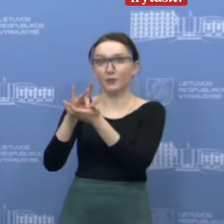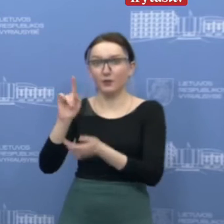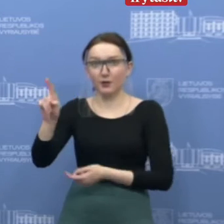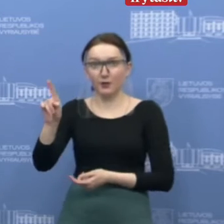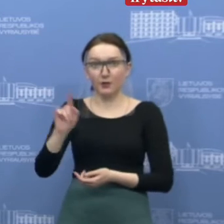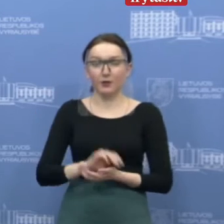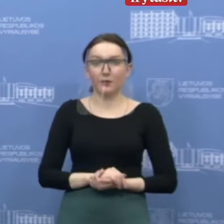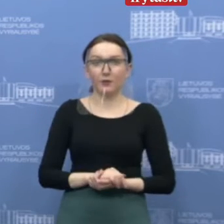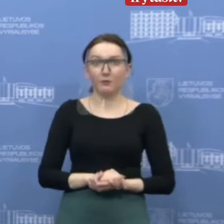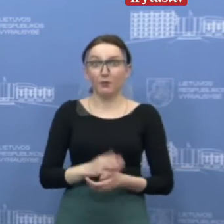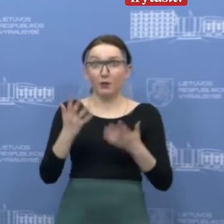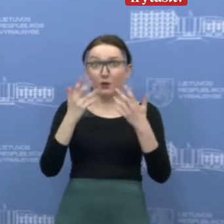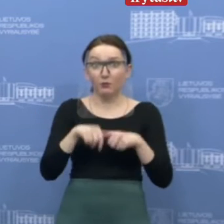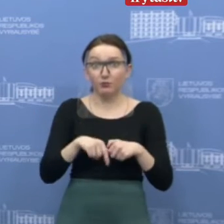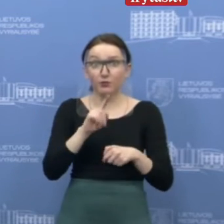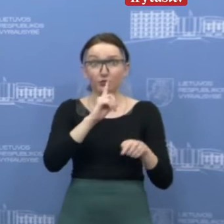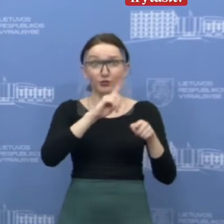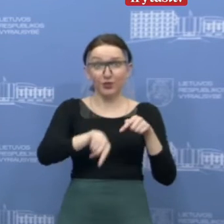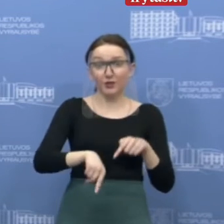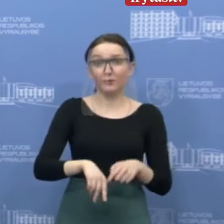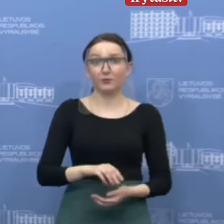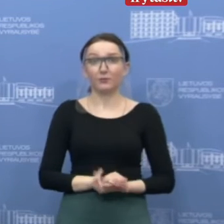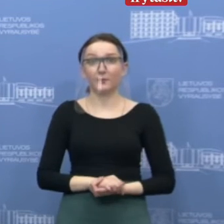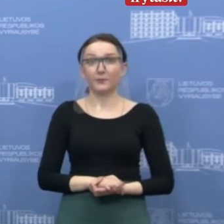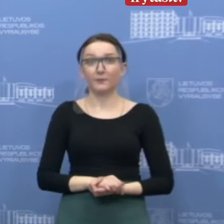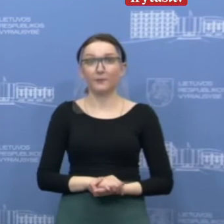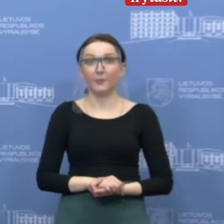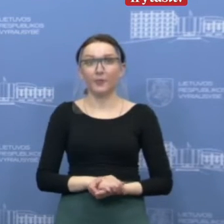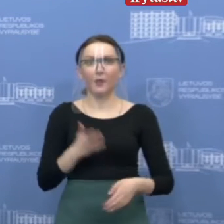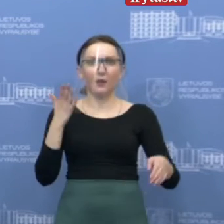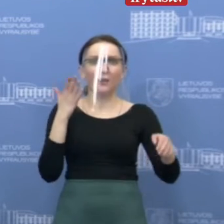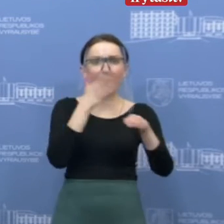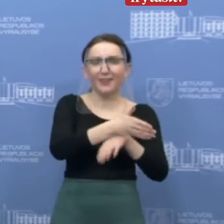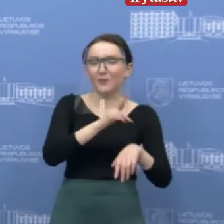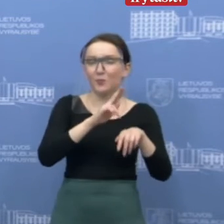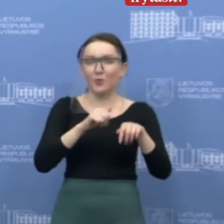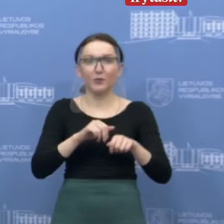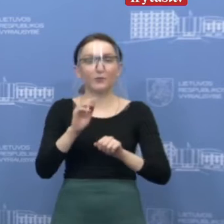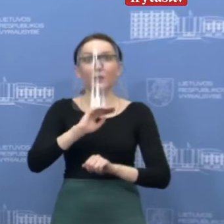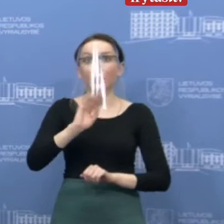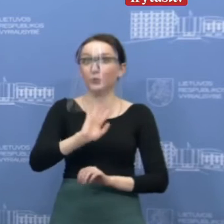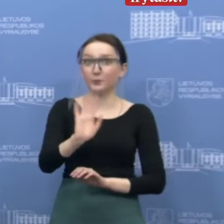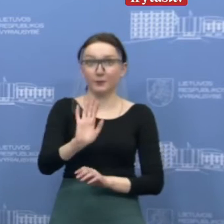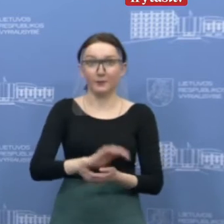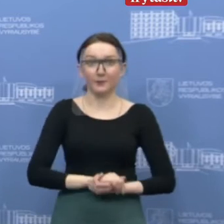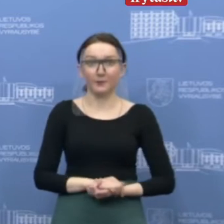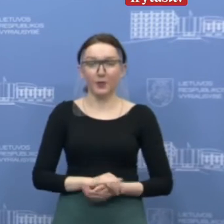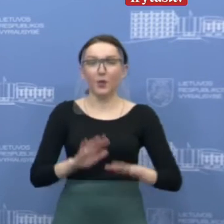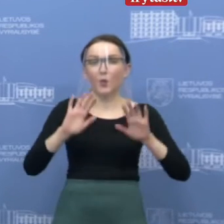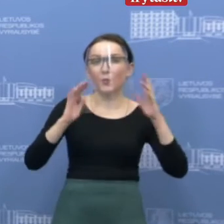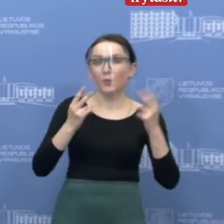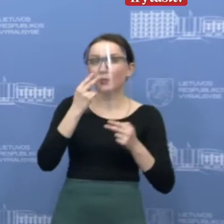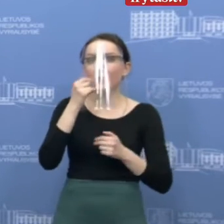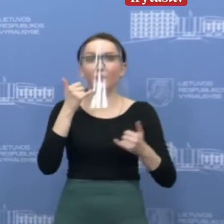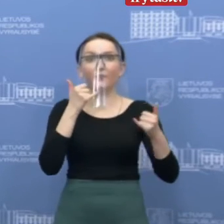dar jokių būdų nereiškiai, kad iš karto bus kreiptas į policiją, tai bus